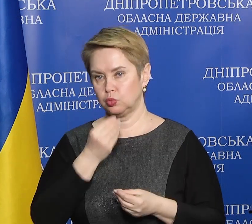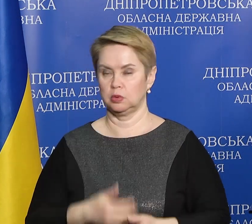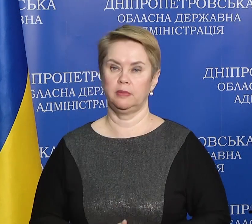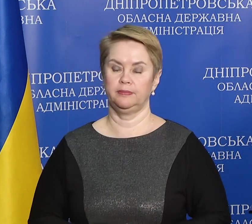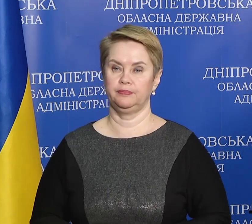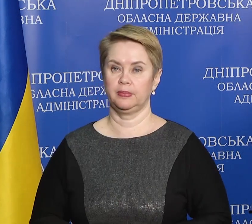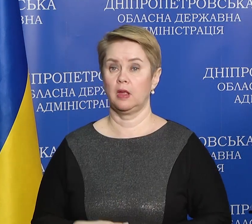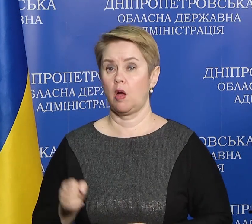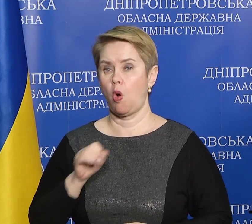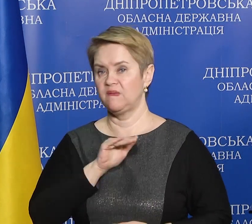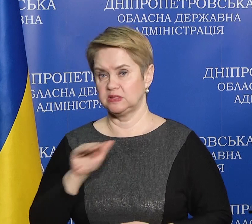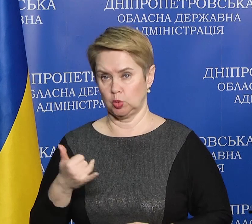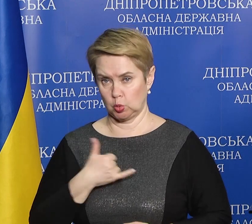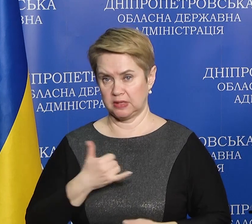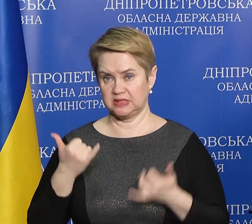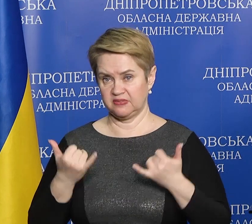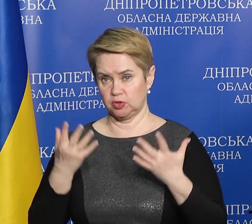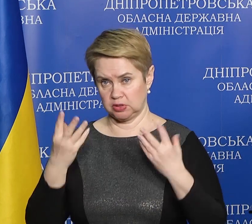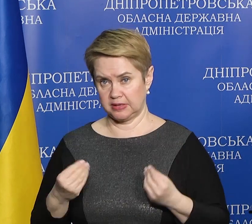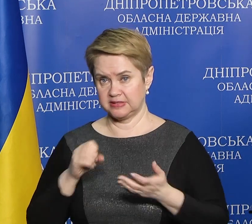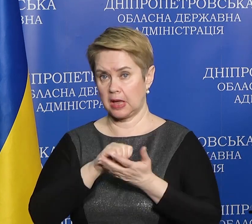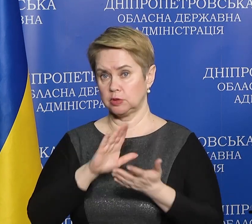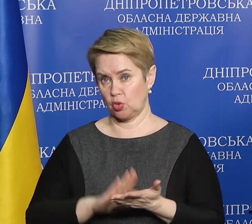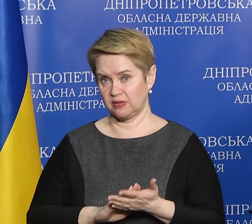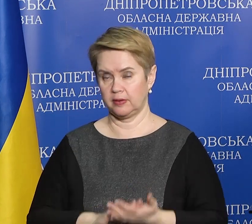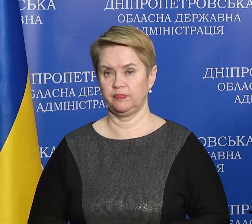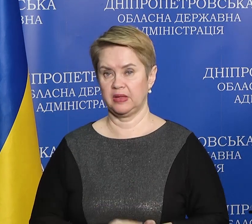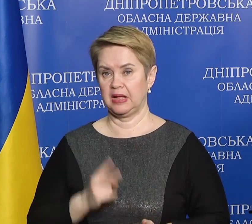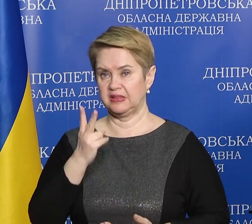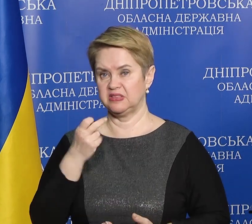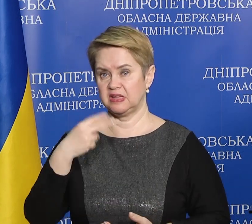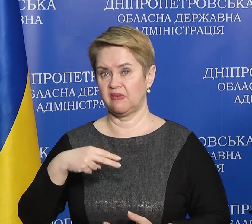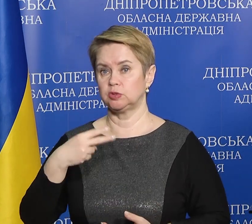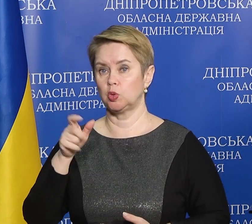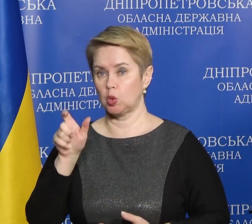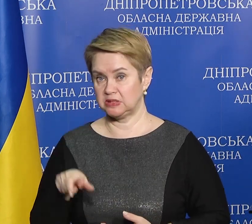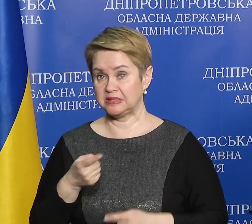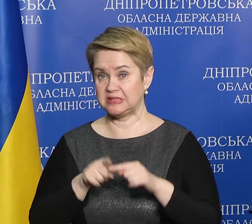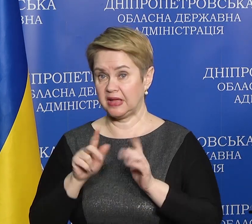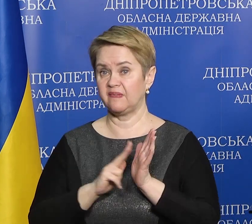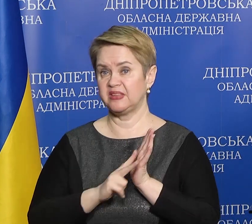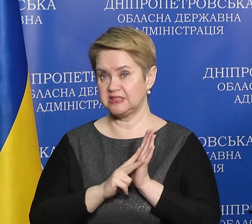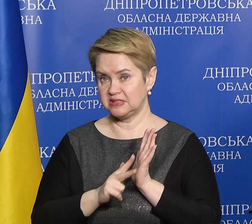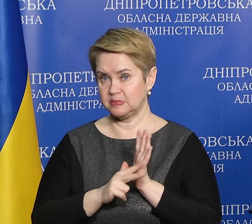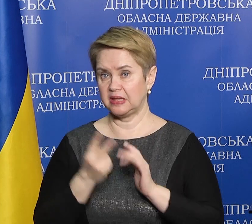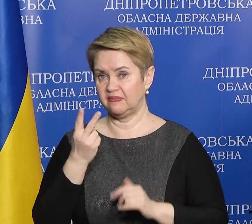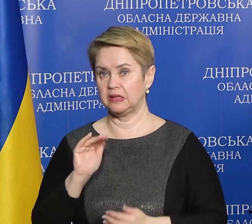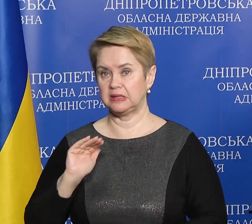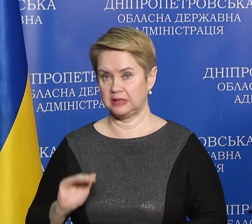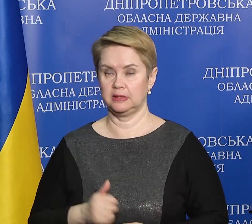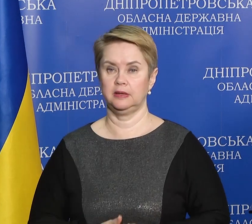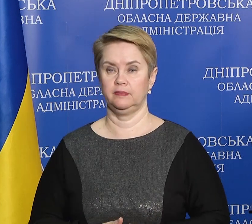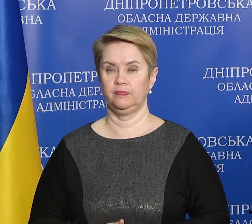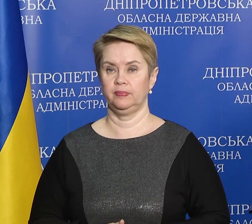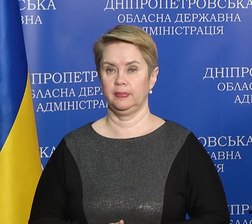харчування. Офіційно у нас на сьогодні зареєстровано 220 осіб, з них 82 дитини.